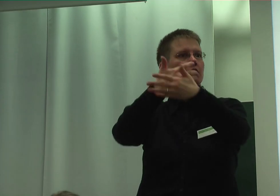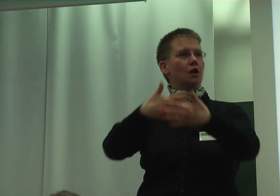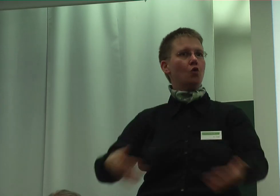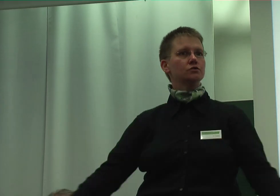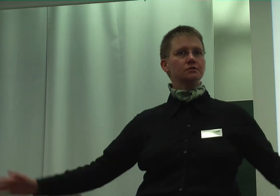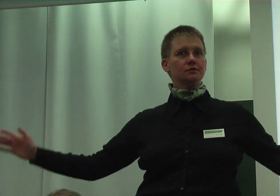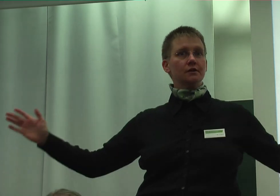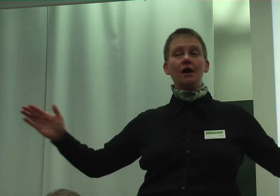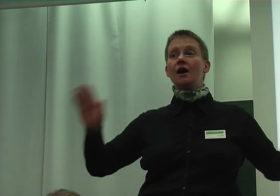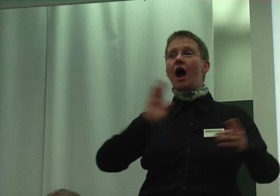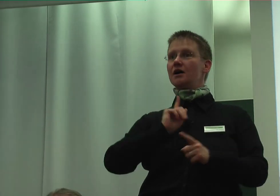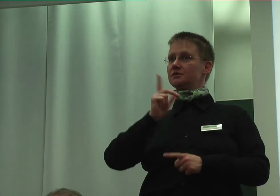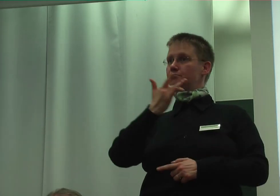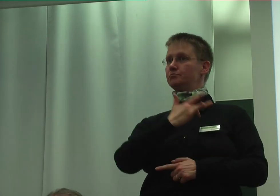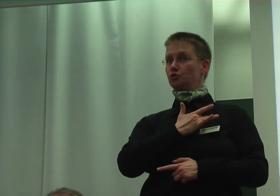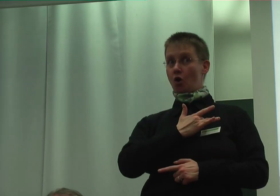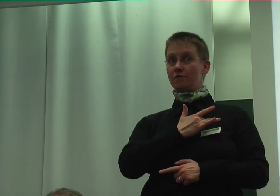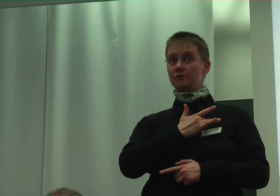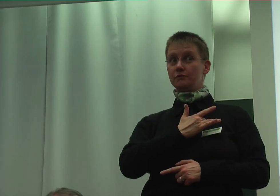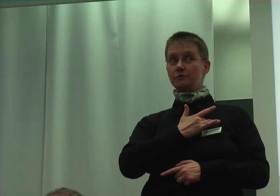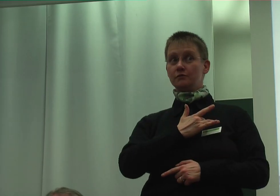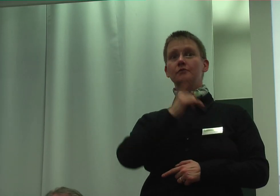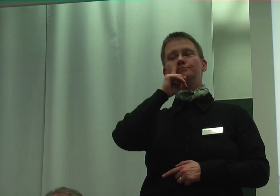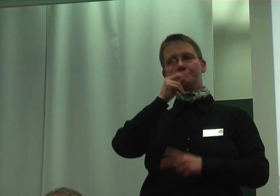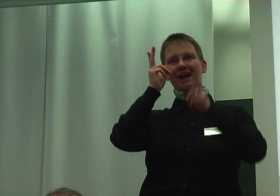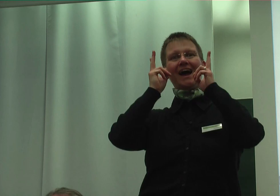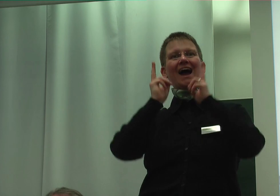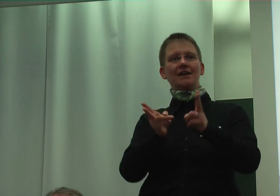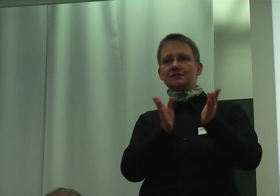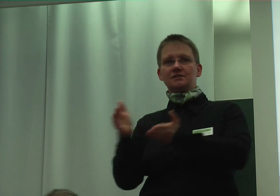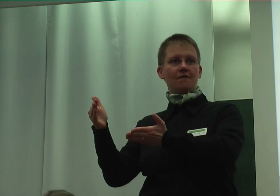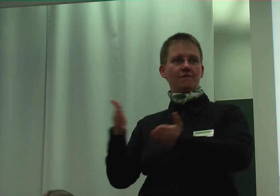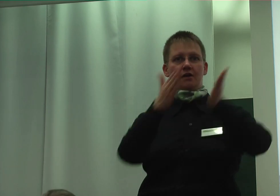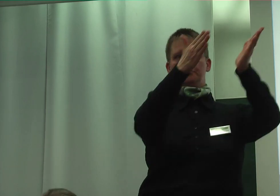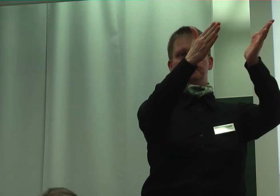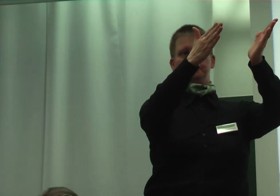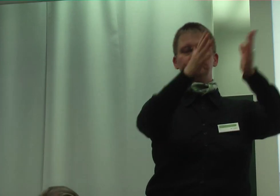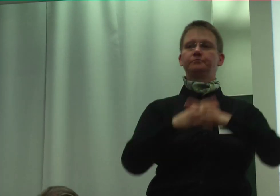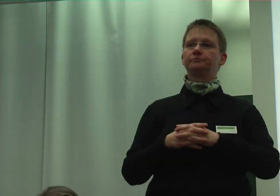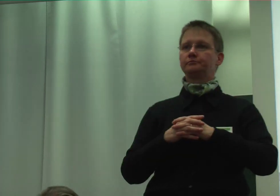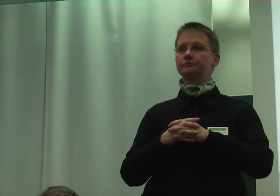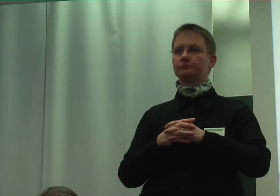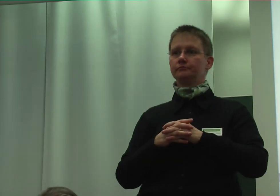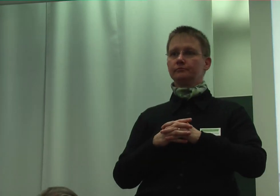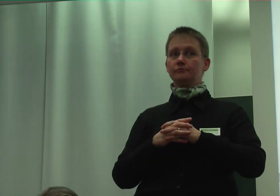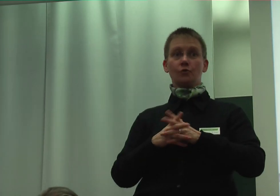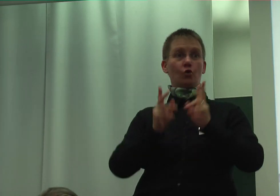bleibt für den Betroffenen dann womöglich nur der Rechtsweg übel. Bekommt er dann auf dem